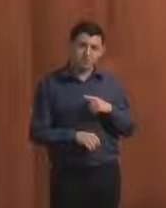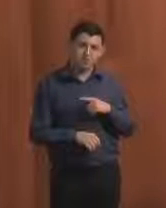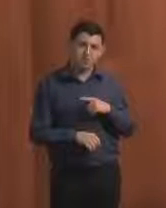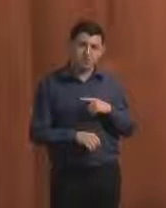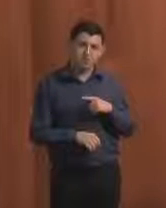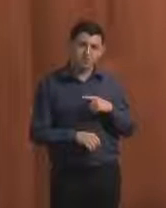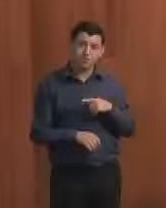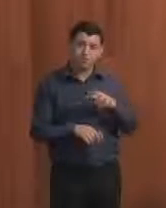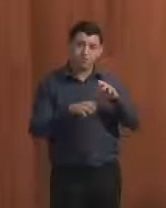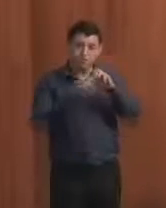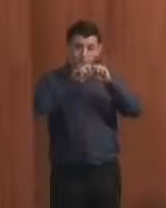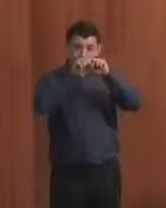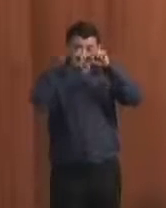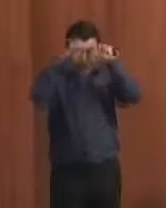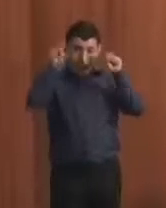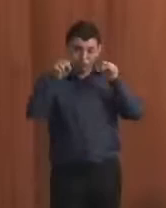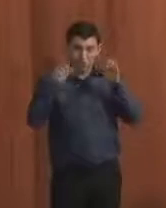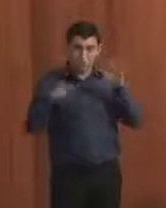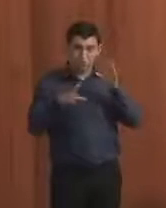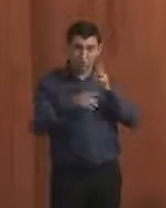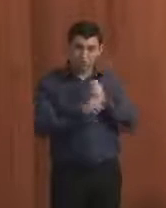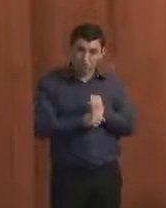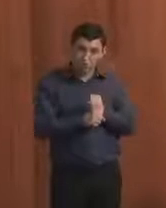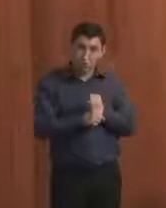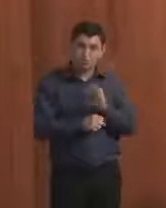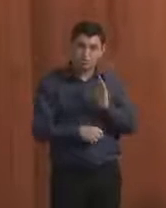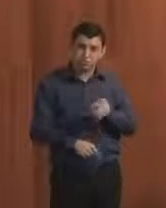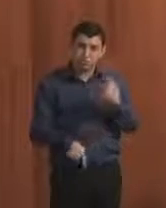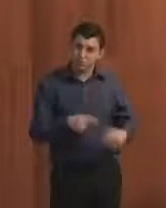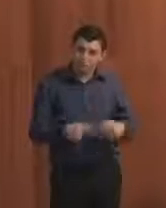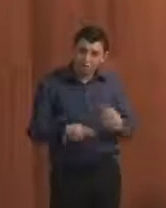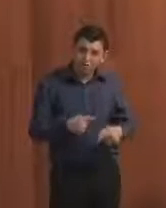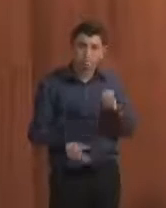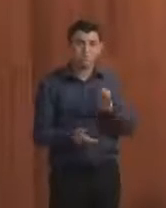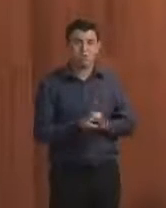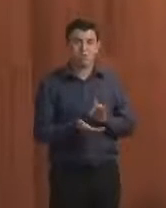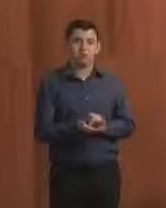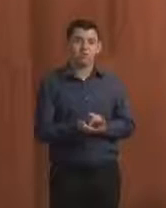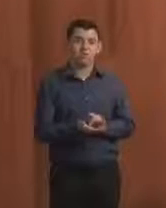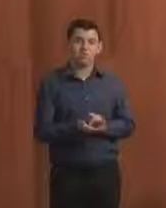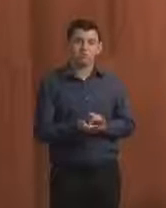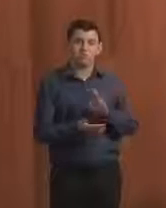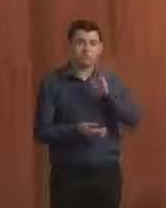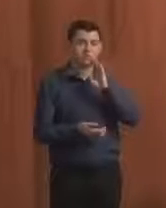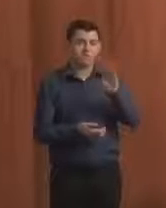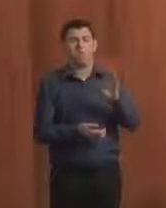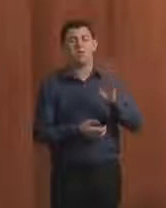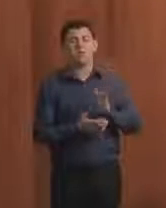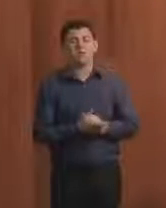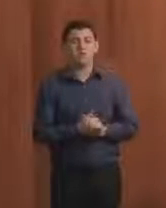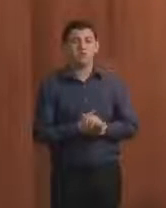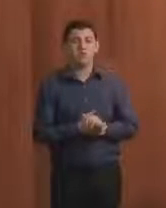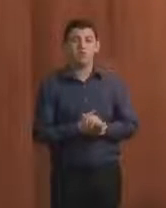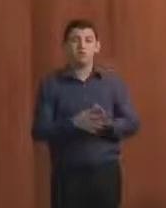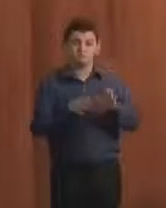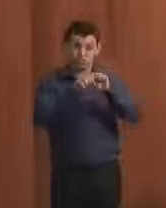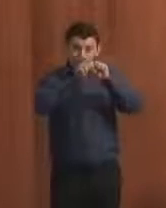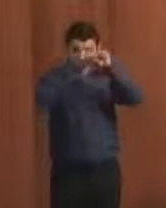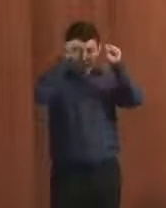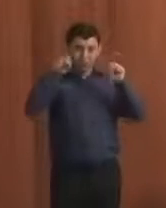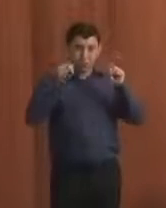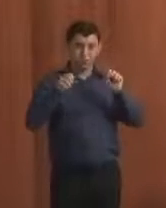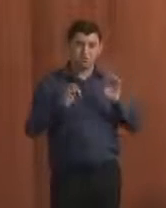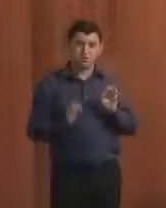contas, então isso foi debatido, principalmente em relação aos pareceres dos tribunais, e foi